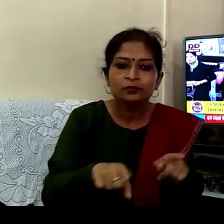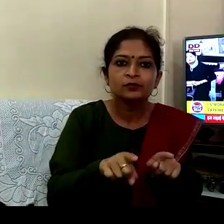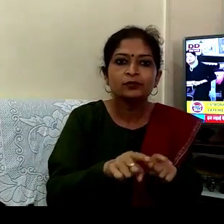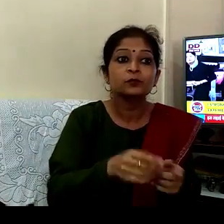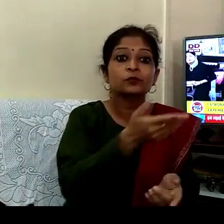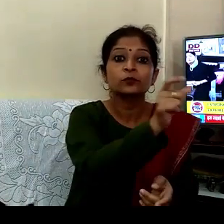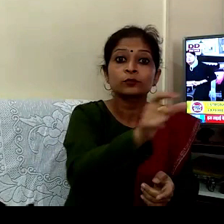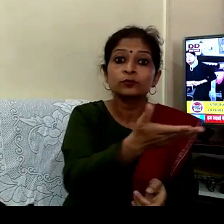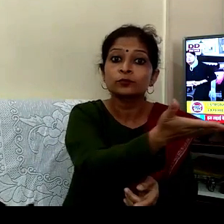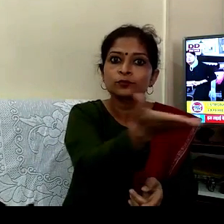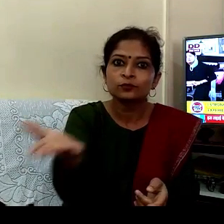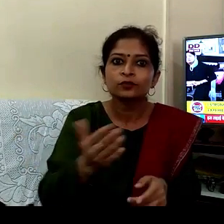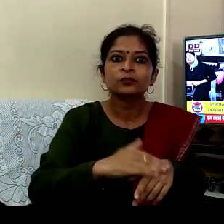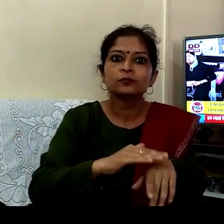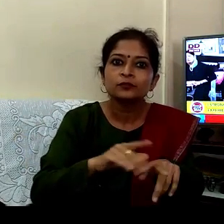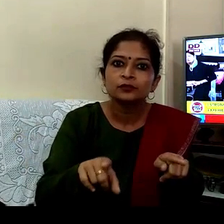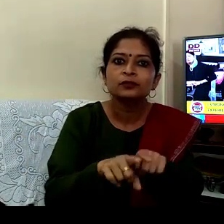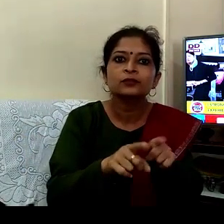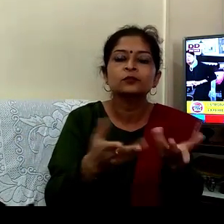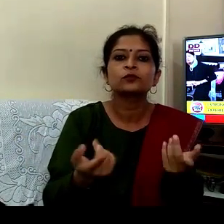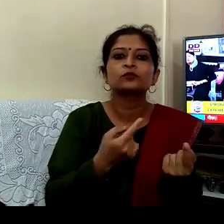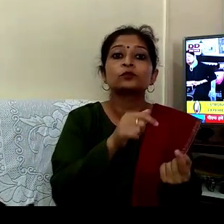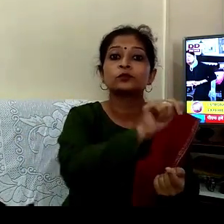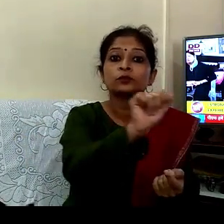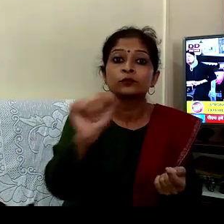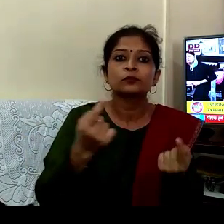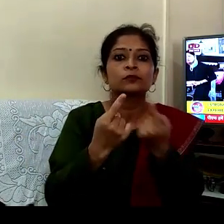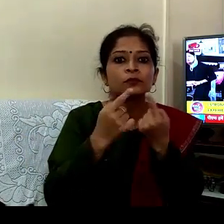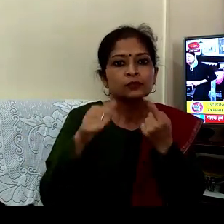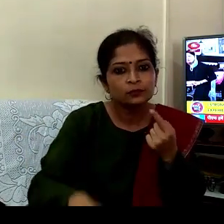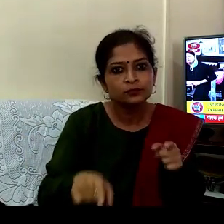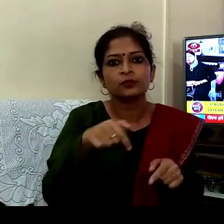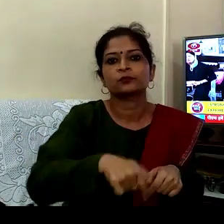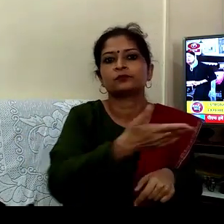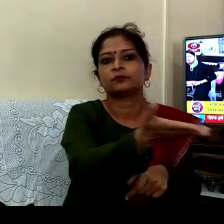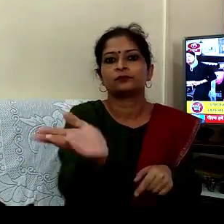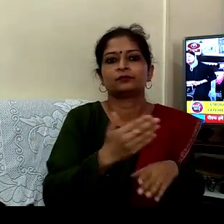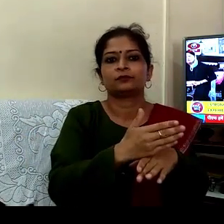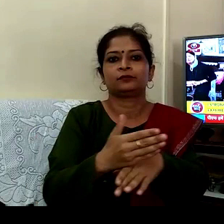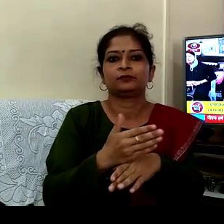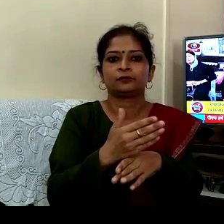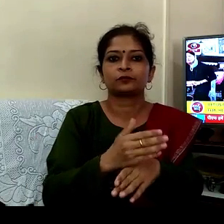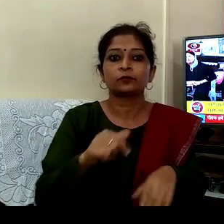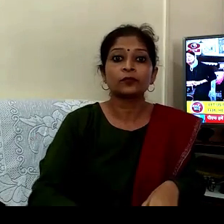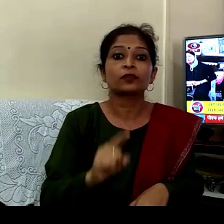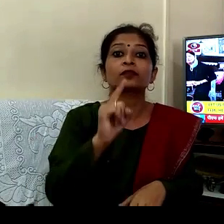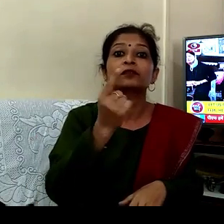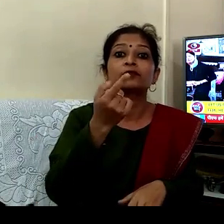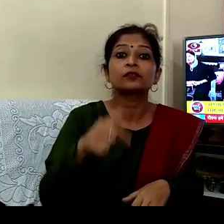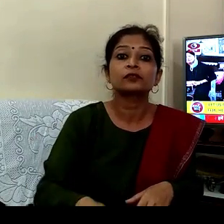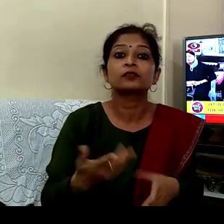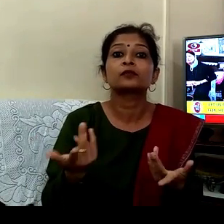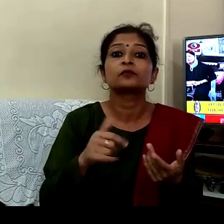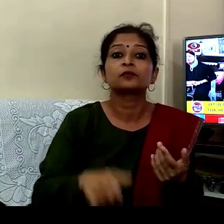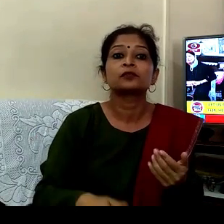انوحو ان سے ہوئی بات چیت اس میں سے کچھ باتیں آپ سے ساجہ کروں سب سے پہلے ہمارے ساتھ جڑیں